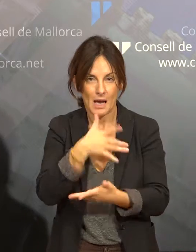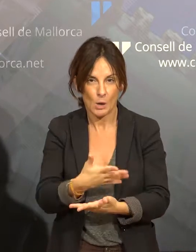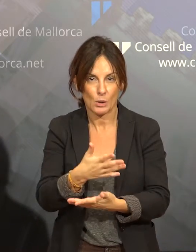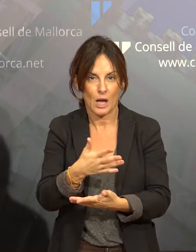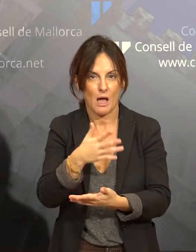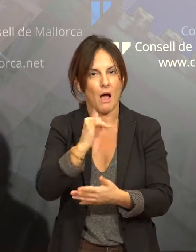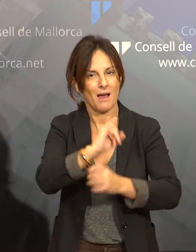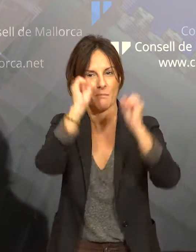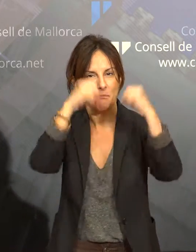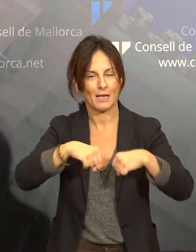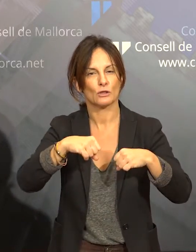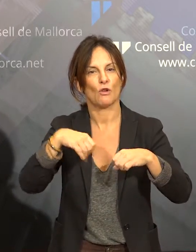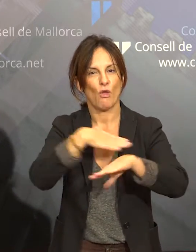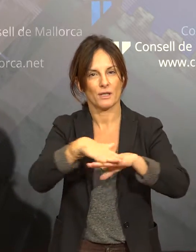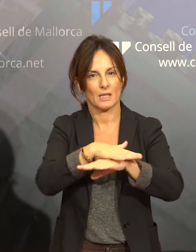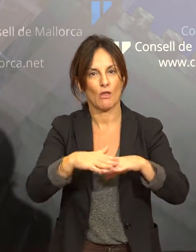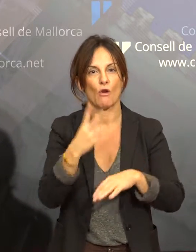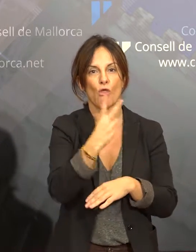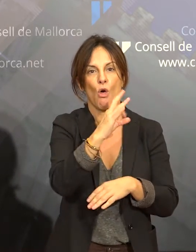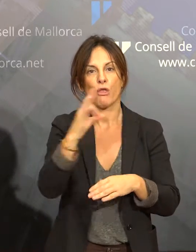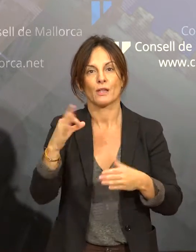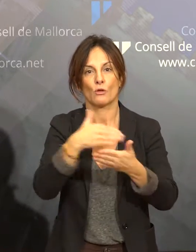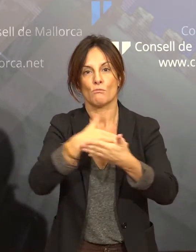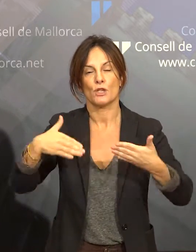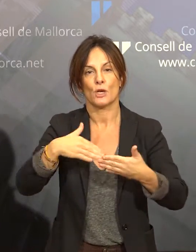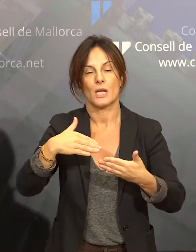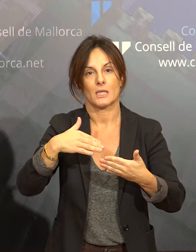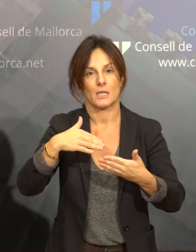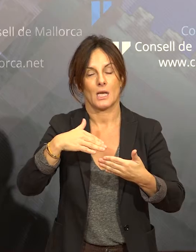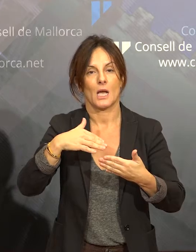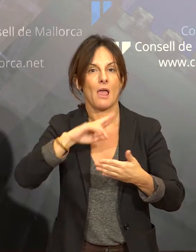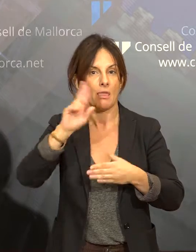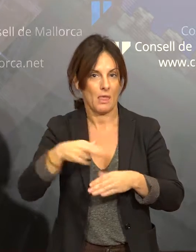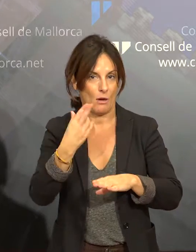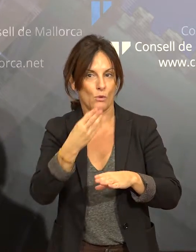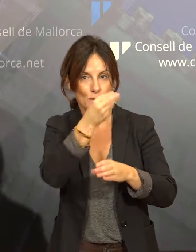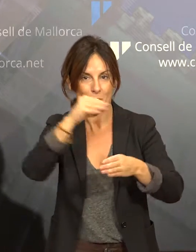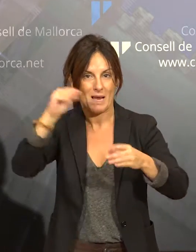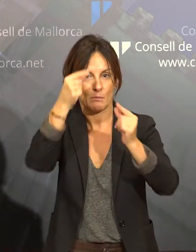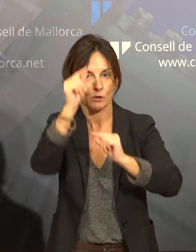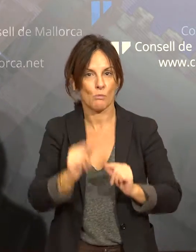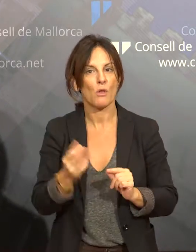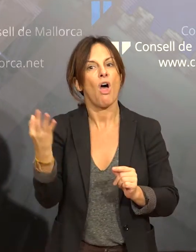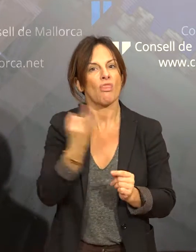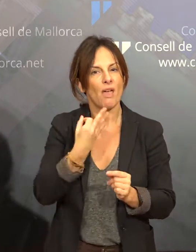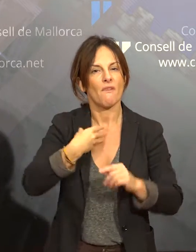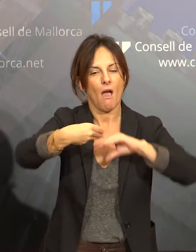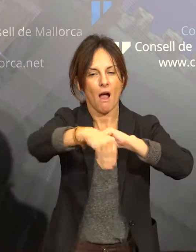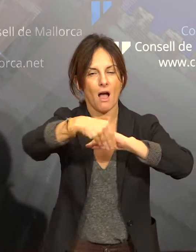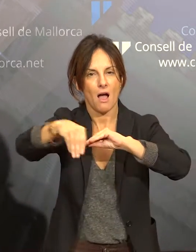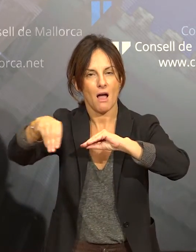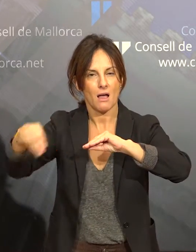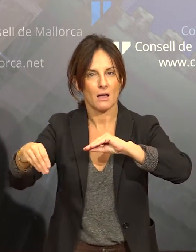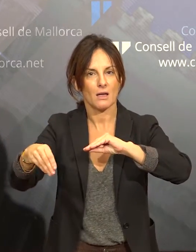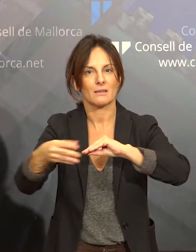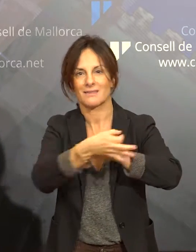'estat i que hi ha 200 millons de incremento presupuestari, hi ha de gastar bé, hi ha de gastar, però, ademà, hi ha de gastar amb eficàcia i amb